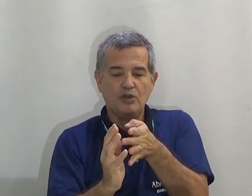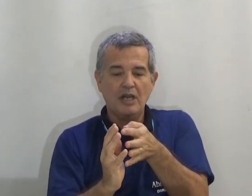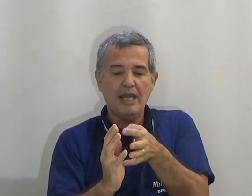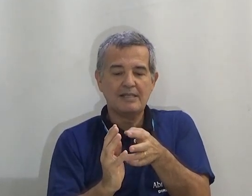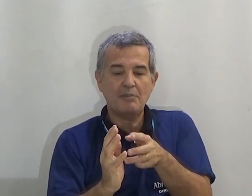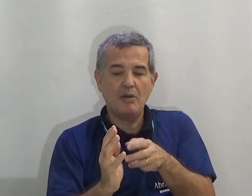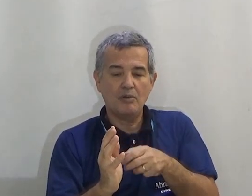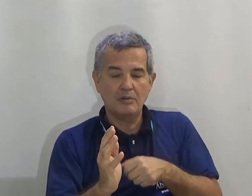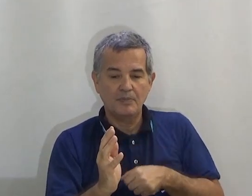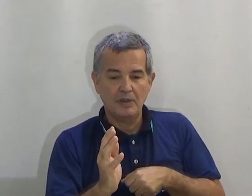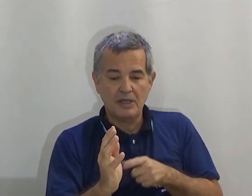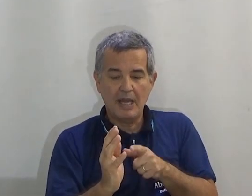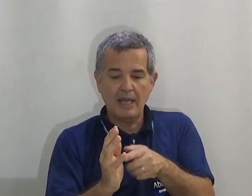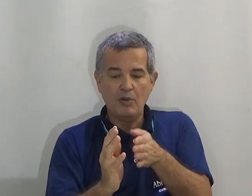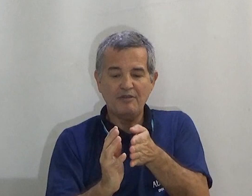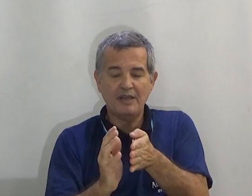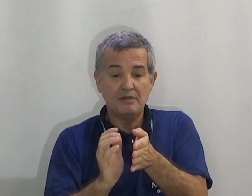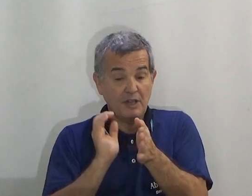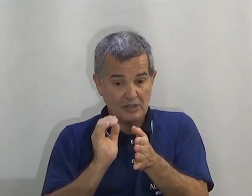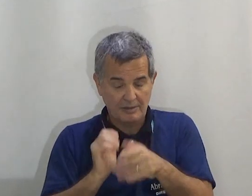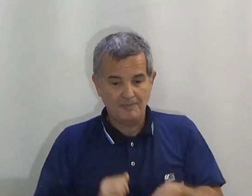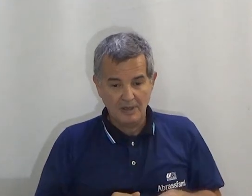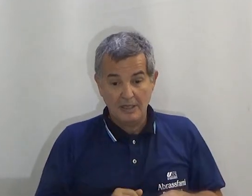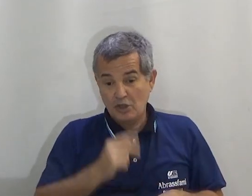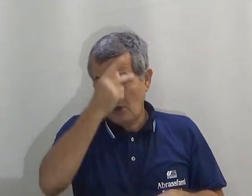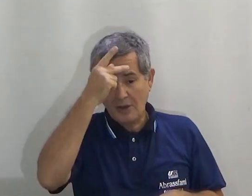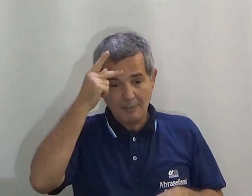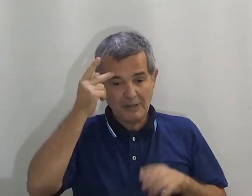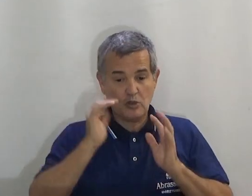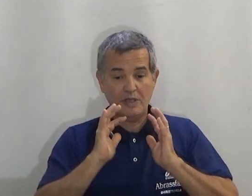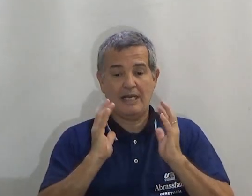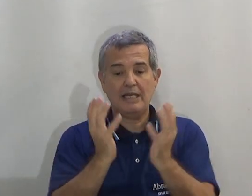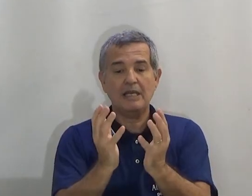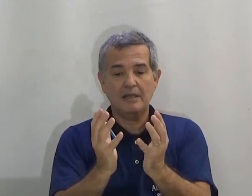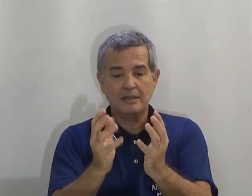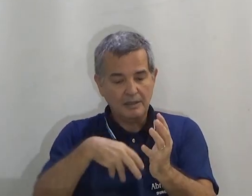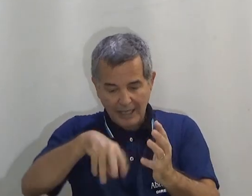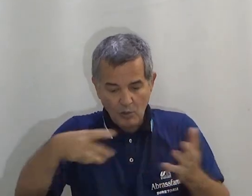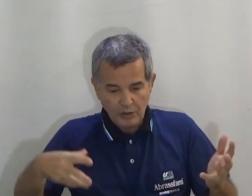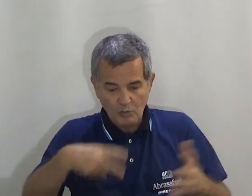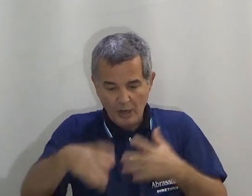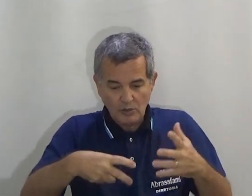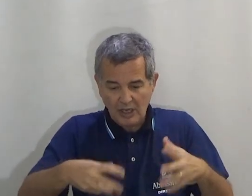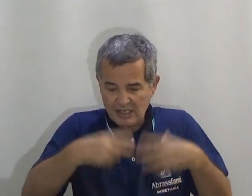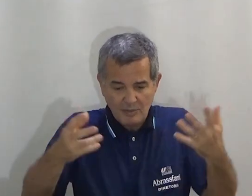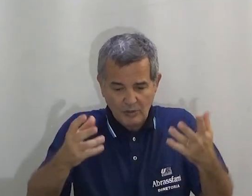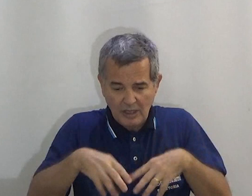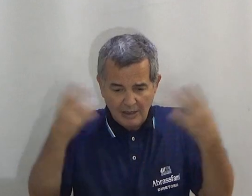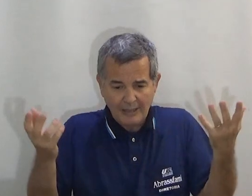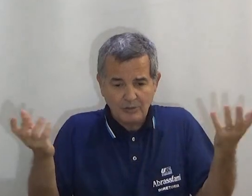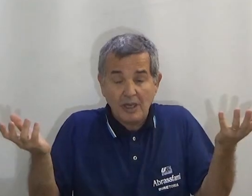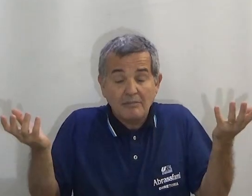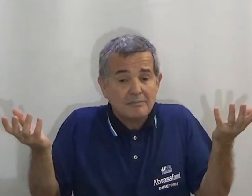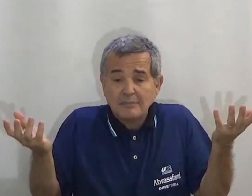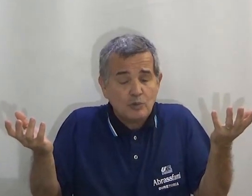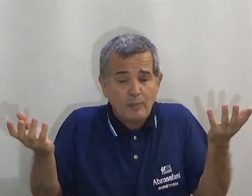Eu tirei essa mão. Que é o referente. Veja. Se eu colocar pessoas aqui. Está onde? No meio do trem? Em cima do trem?